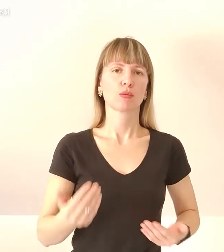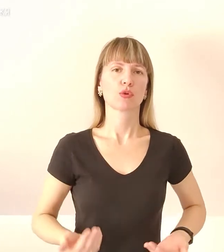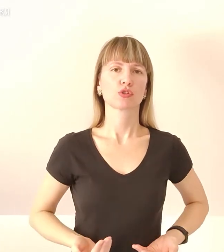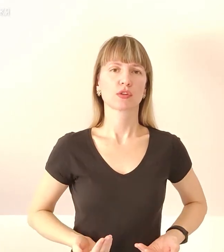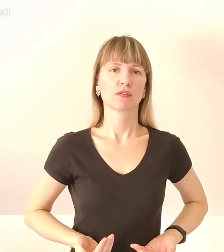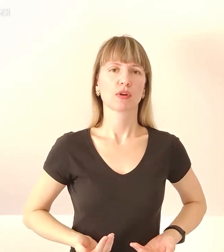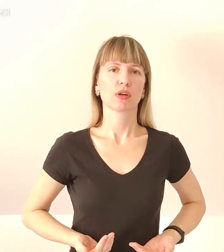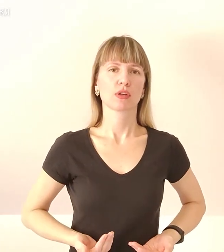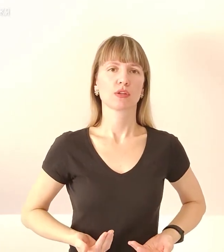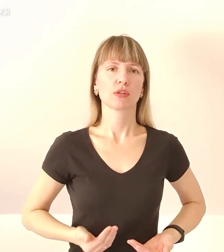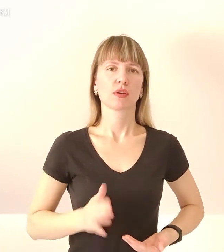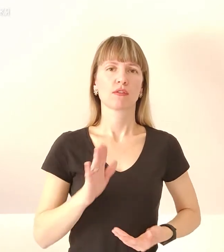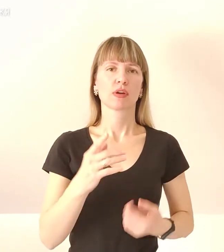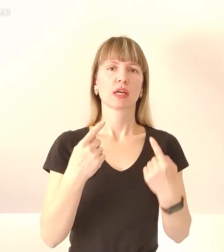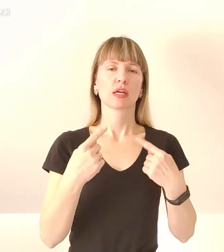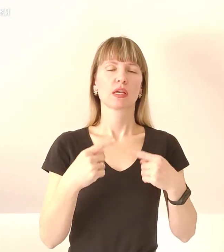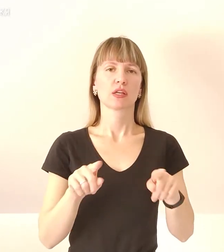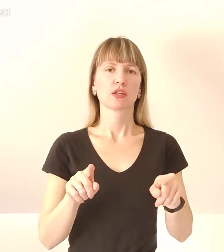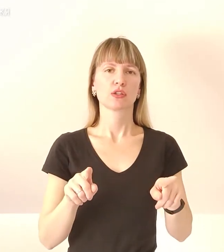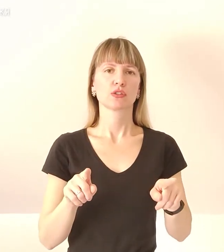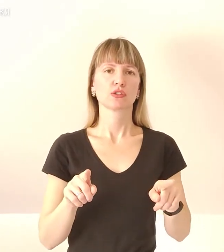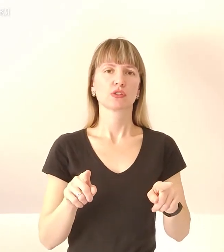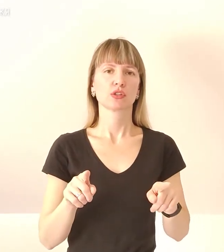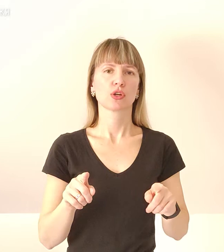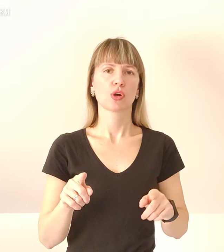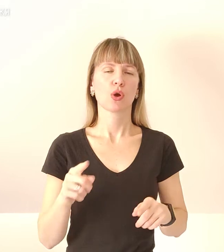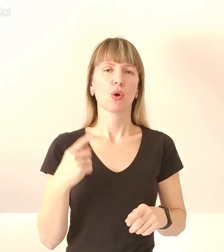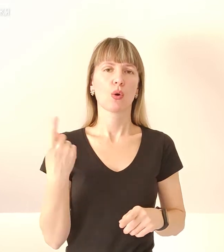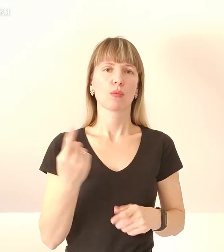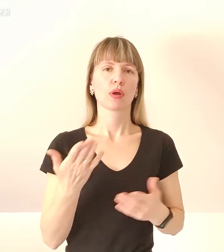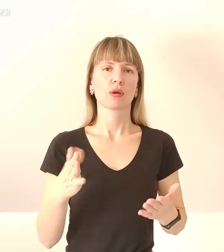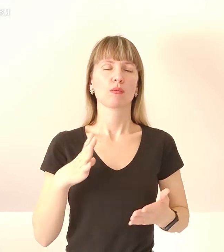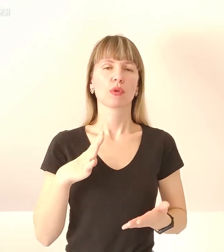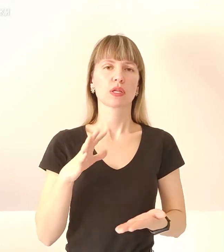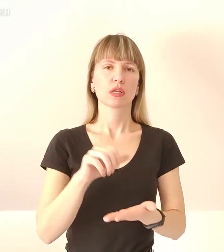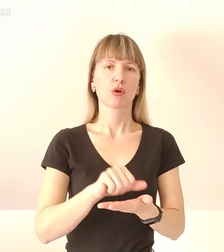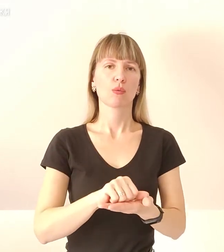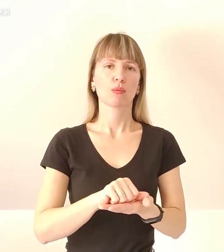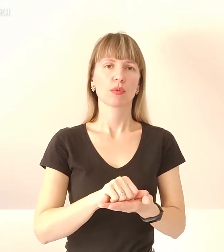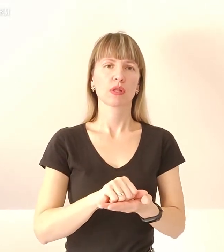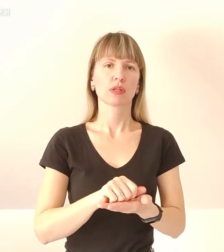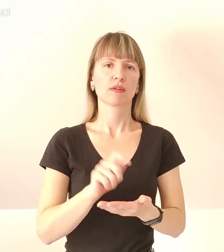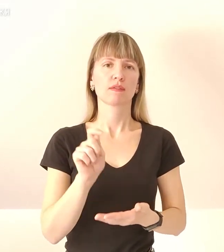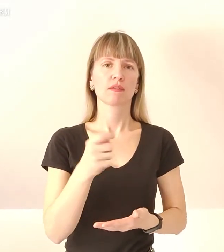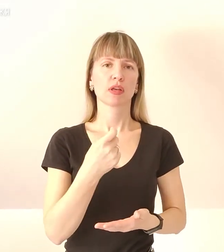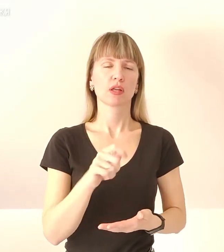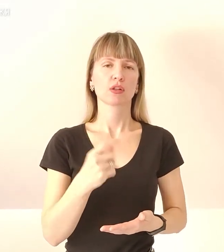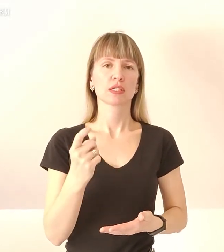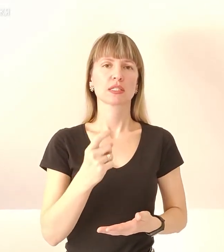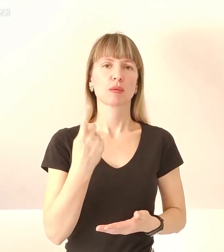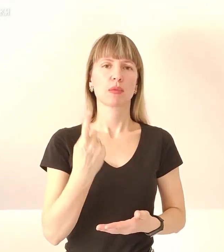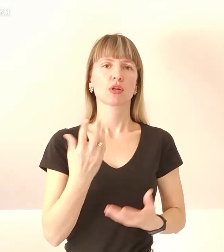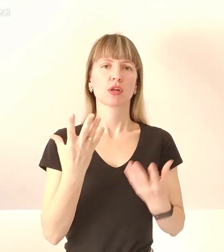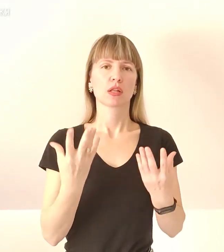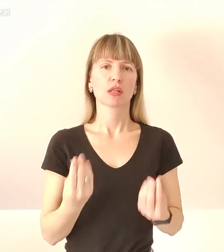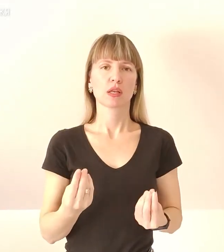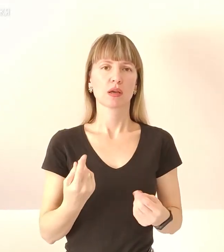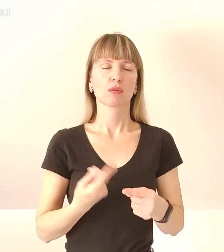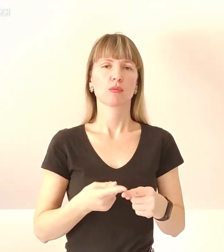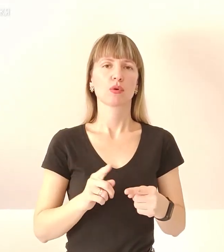в гінічній школі, в Канецькій області, які, на жаль, були уховлені в Каїнорі з першим випадком. Тому діточки